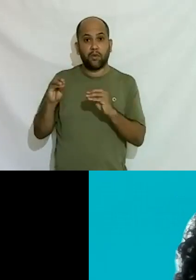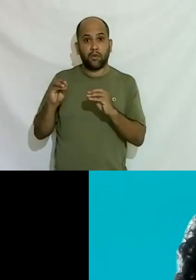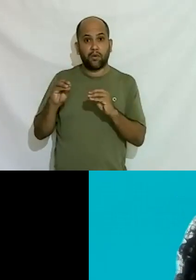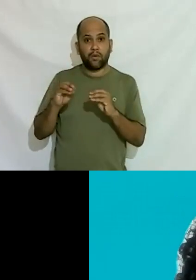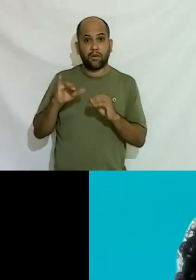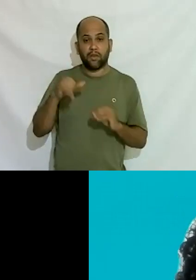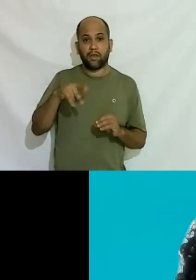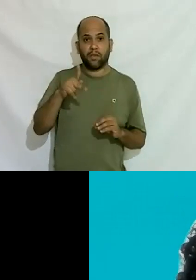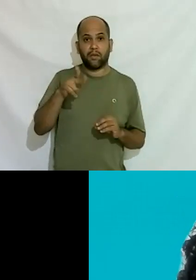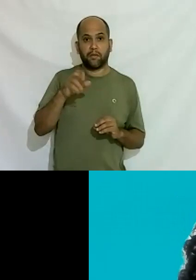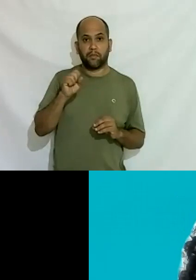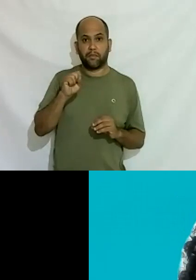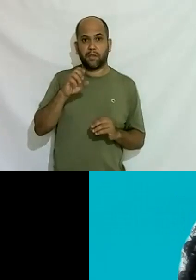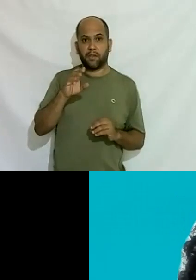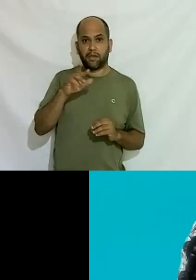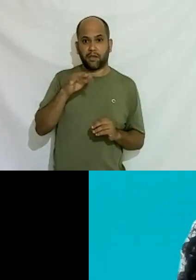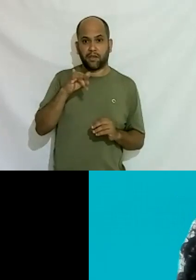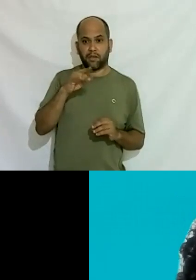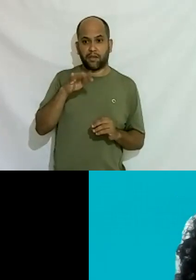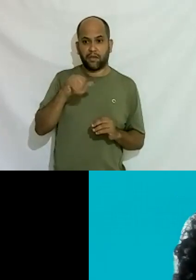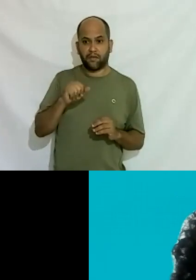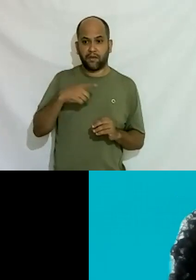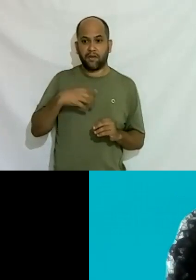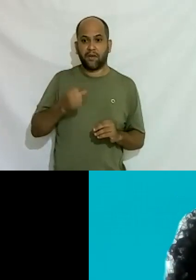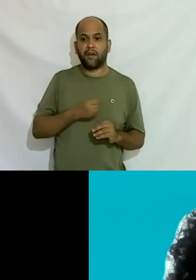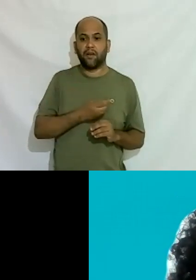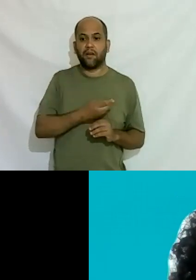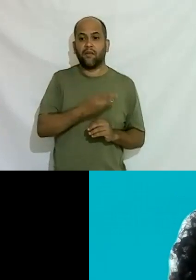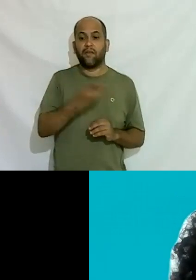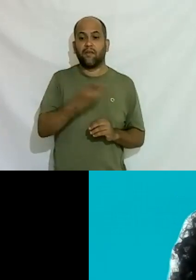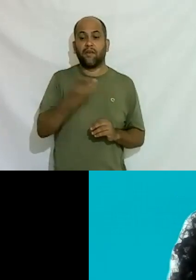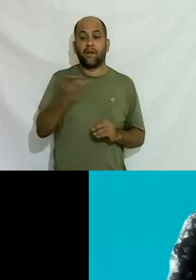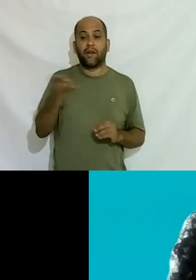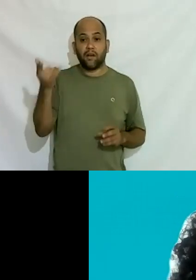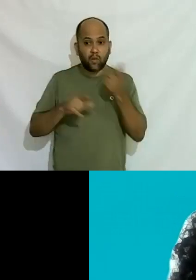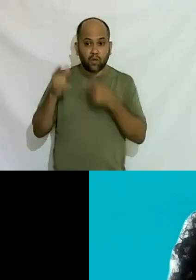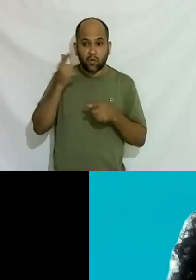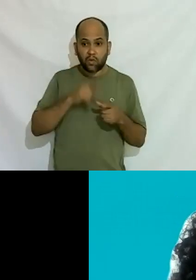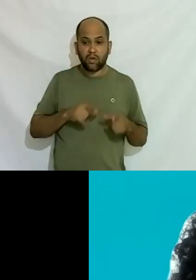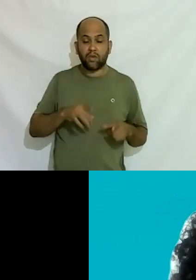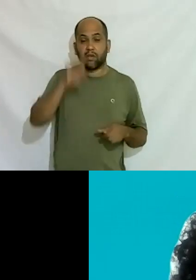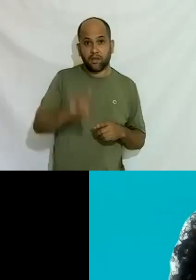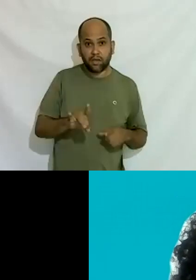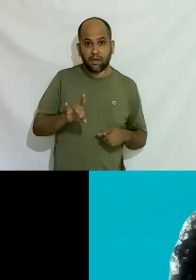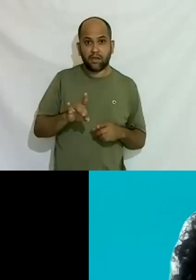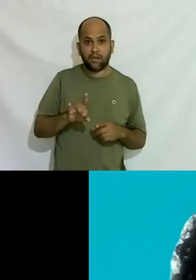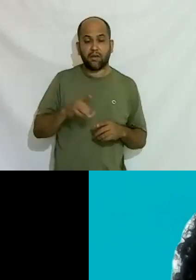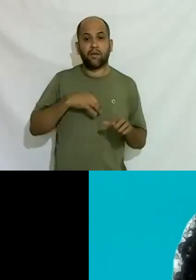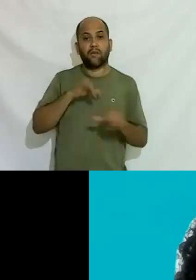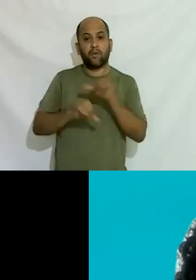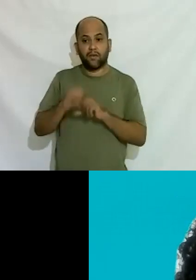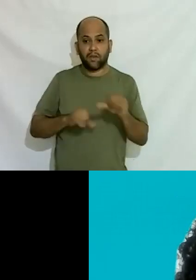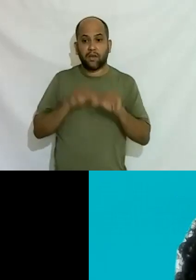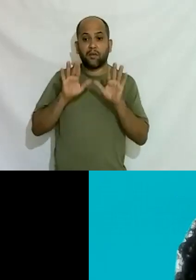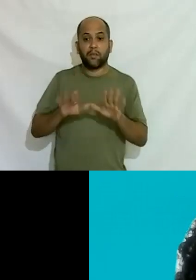imprescritível né então existe uma série de ganhos de direitos que vão modificando essas questões mas